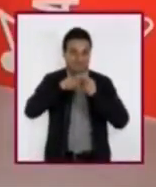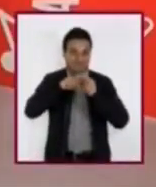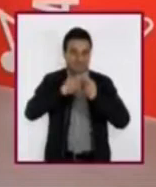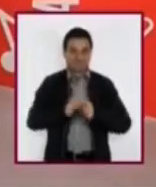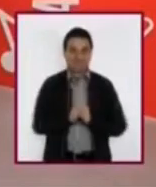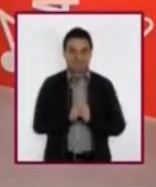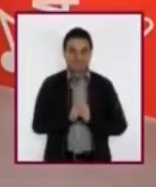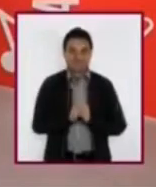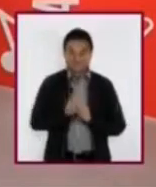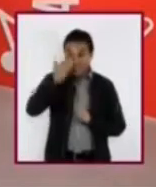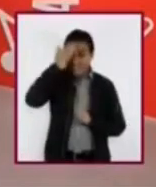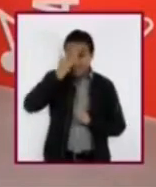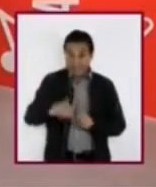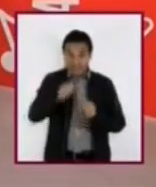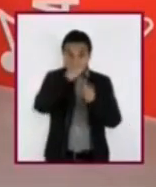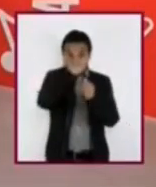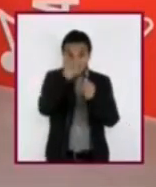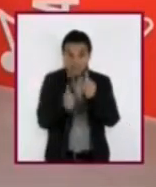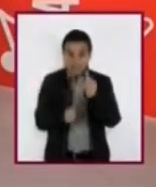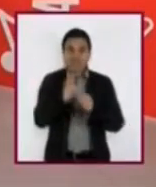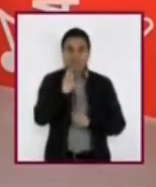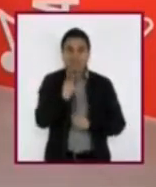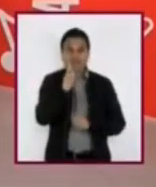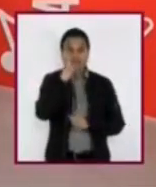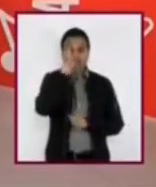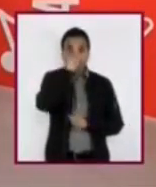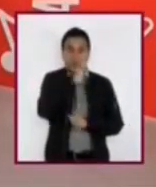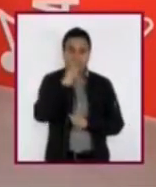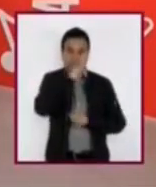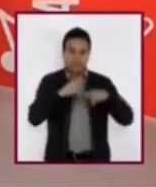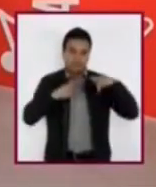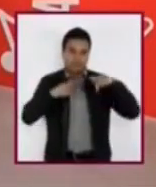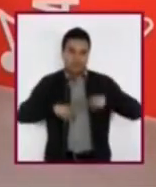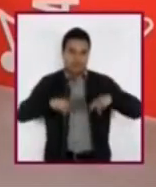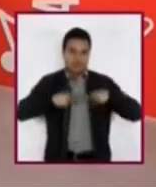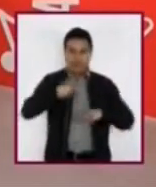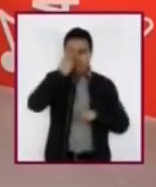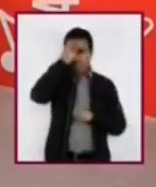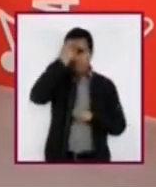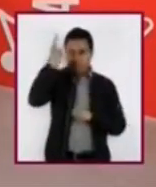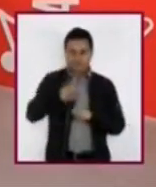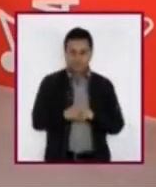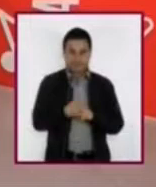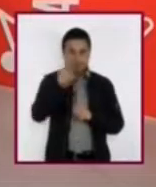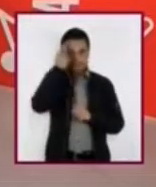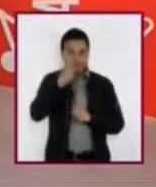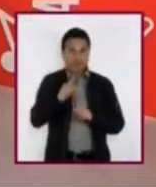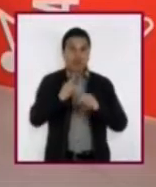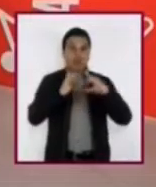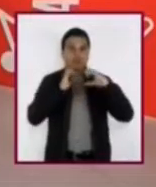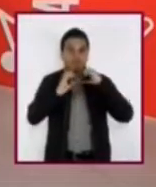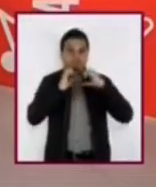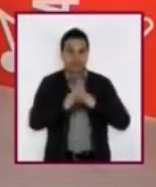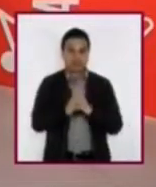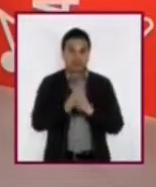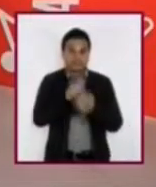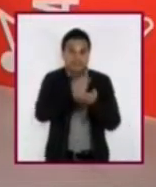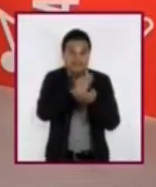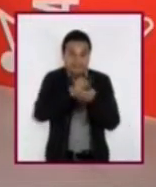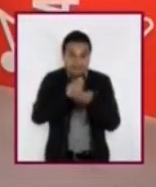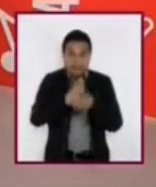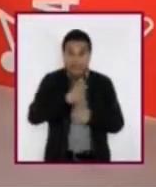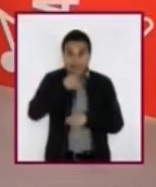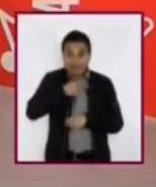¿Sabían que las artes son lenguajes que hemos creado la humanidad para comunicarnos? Y además existen desde antes de la escritura y del habla.